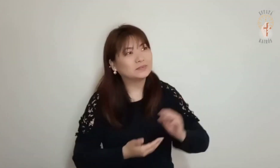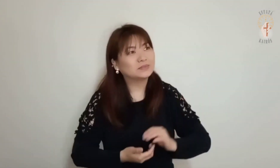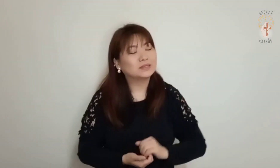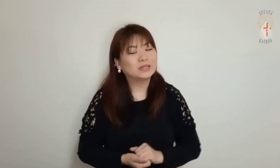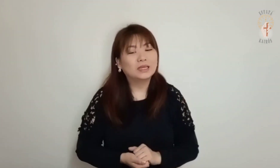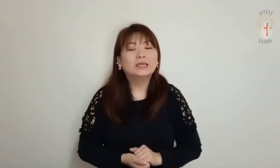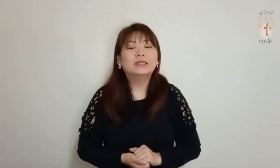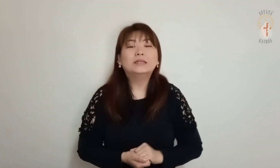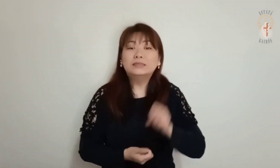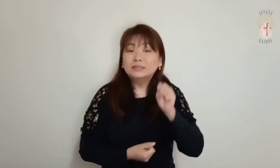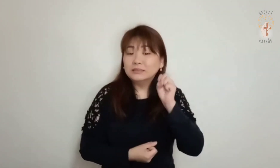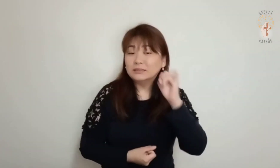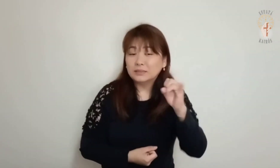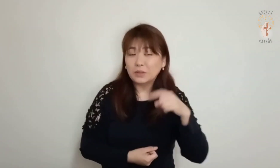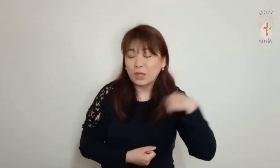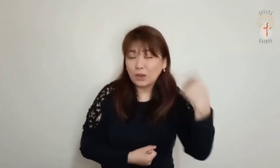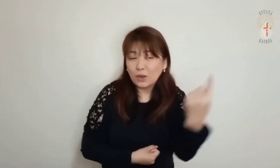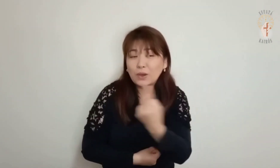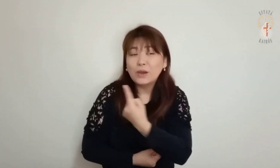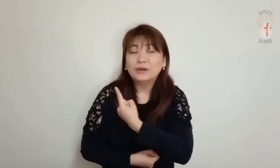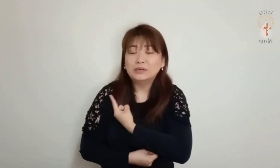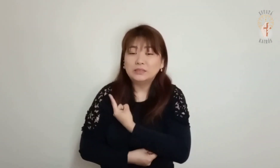Se nós o negamos